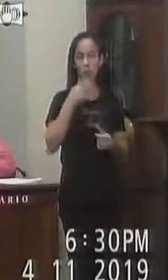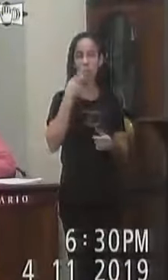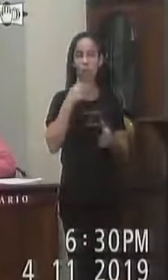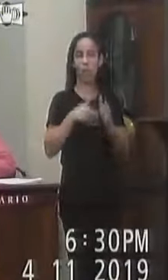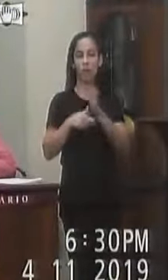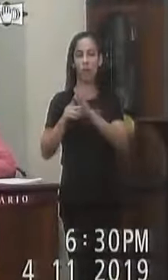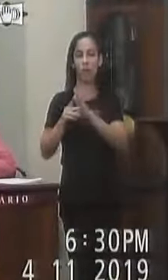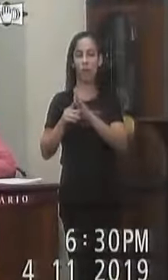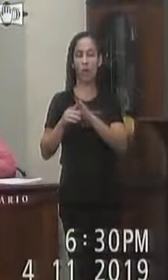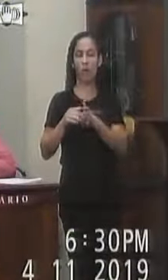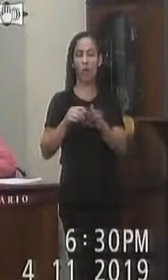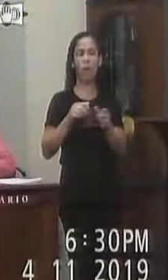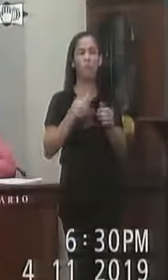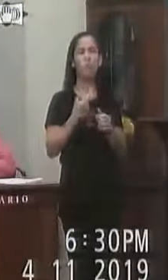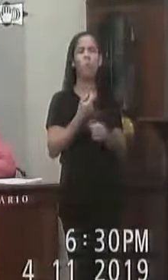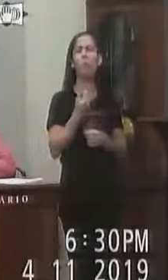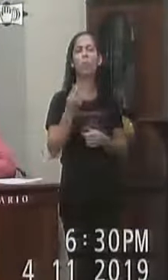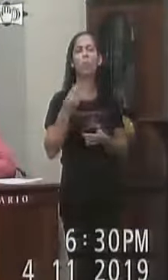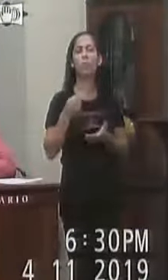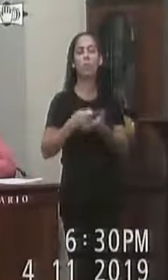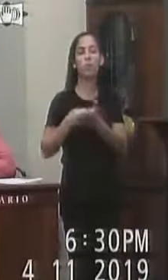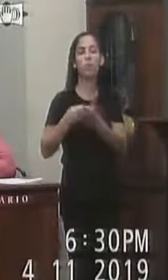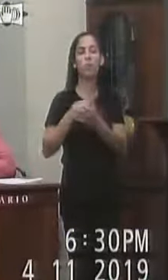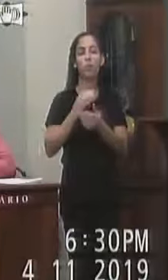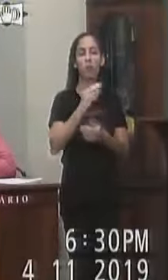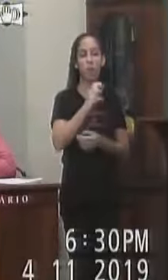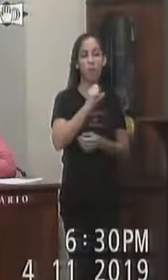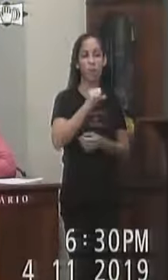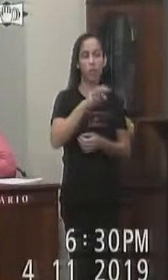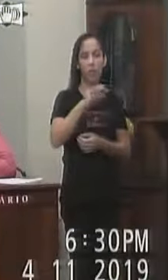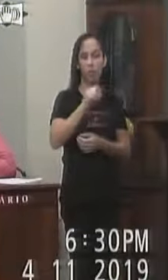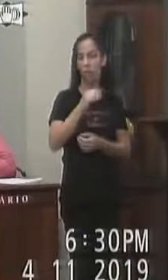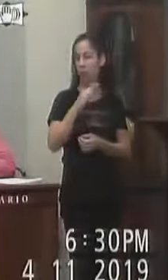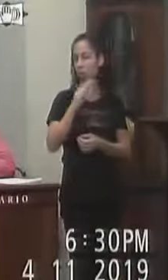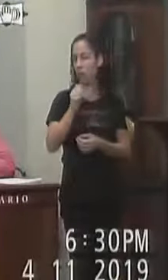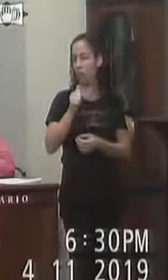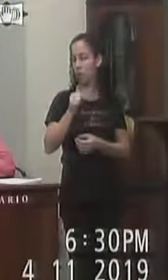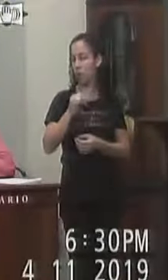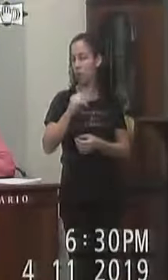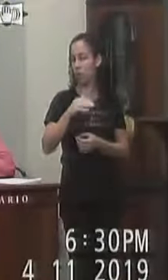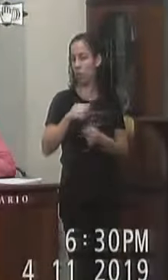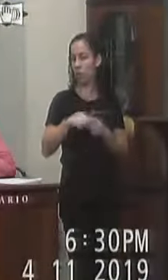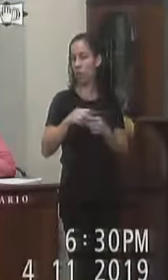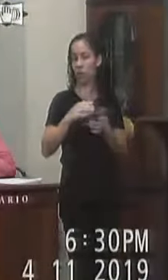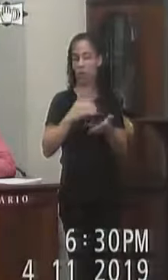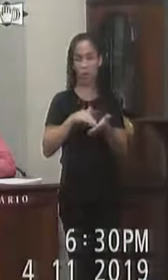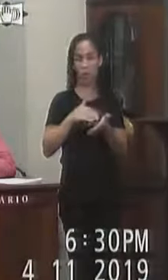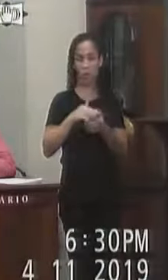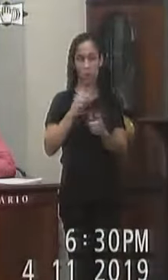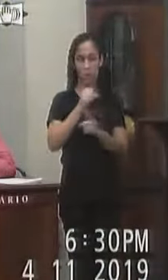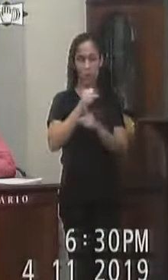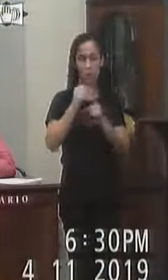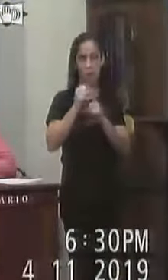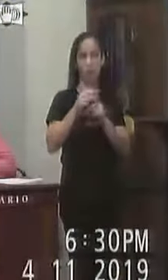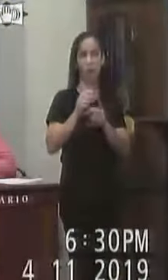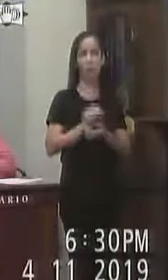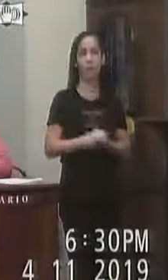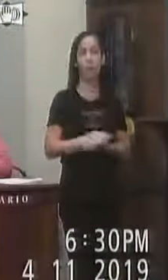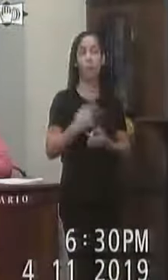Sobre o registro De preços Para aquisição De cestas básicas Destinadas a atender A Secretaria Municipal De Assistência Social